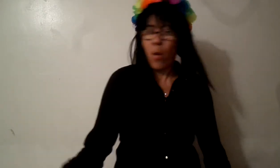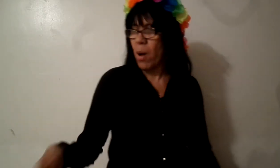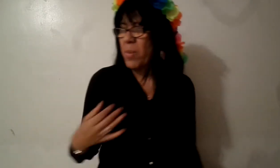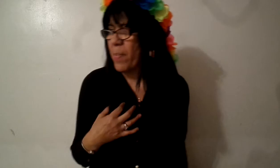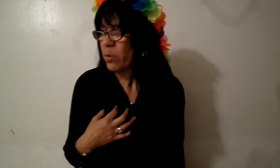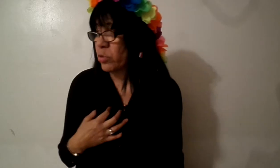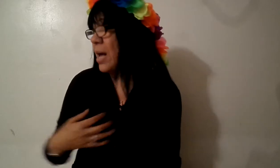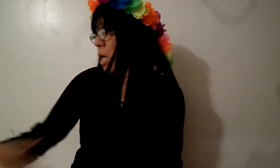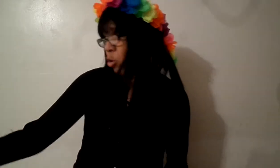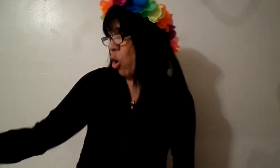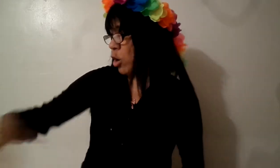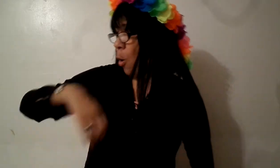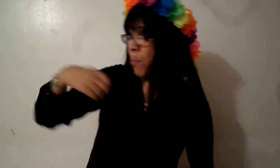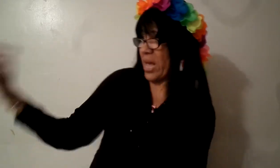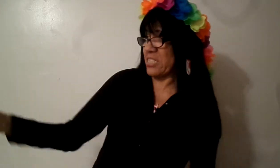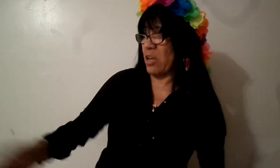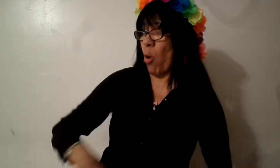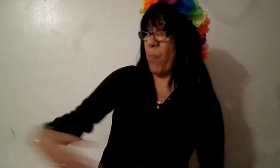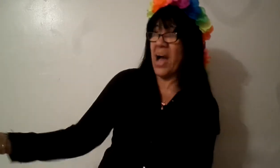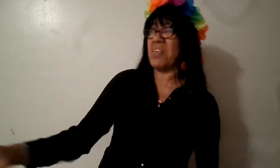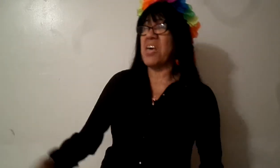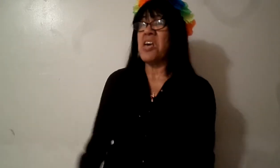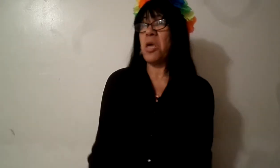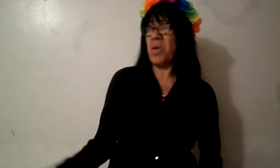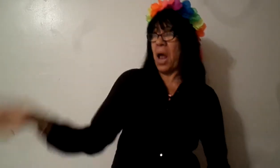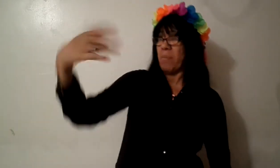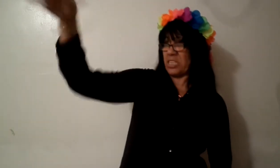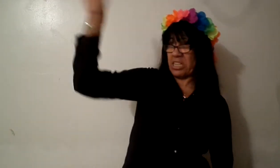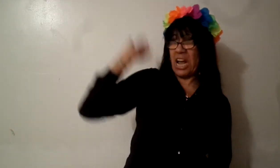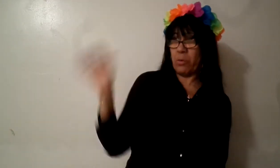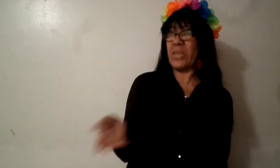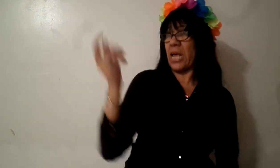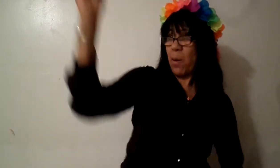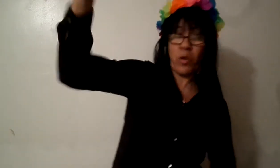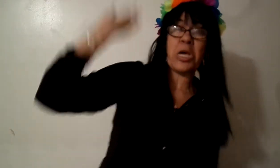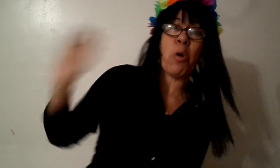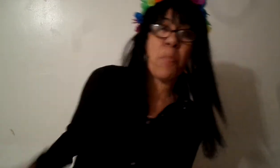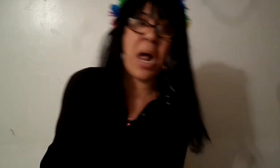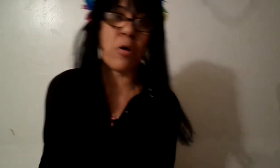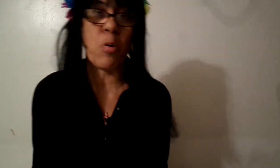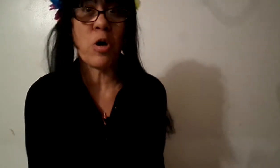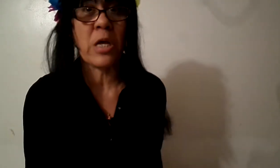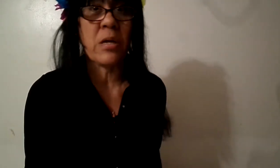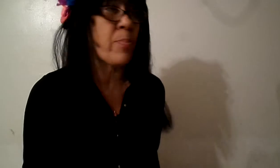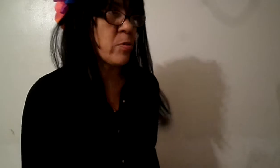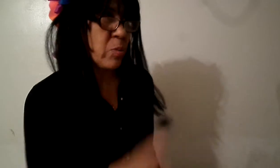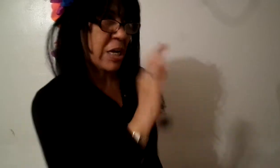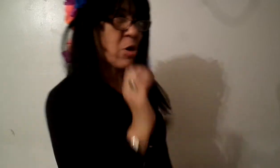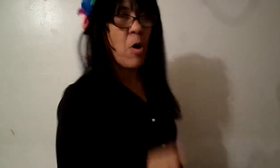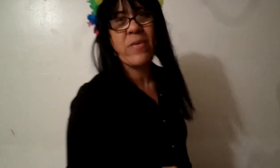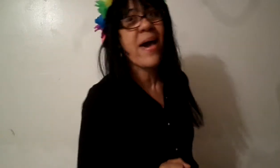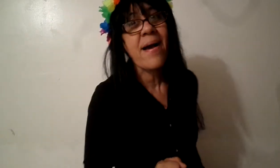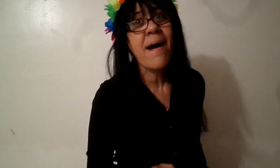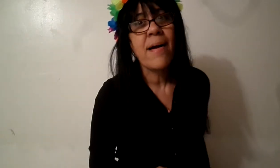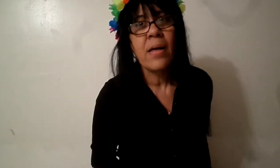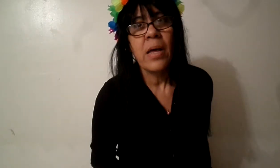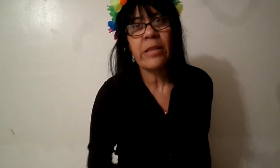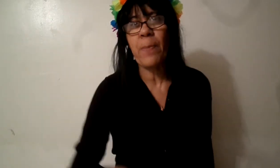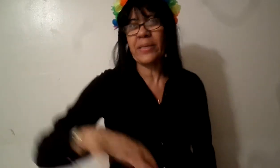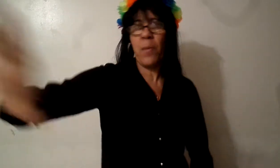a me preguntan coge los peces y los panes y mira a ver si te la vete a la bodega y compra algo brother pero por aquí no hay bodega este es para tiempo